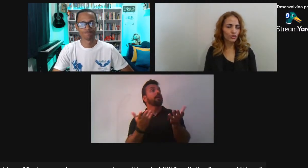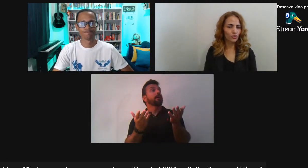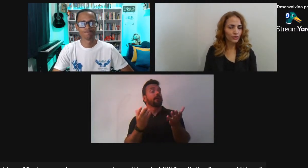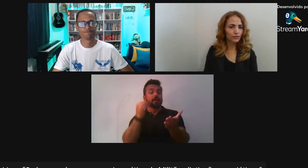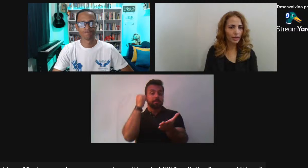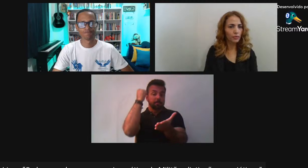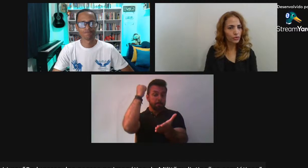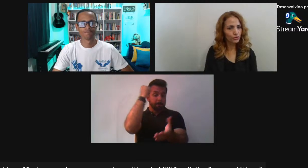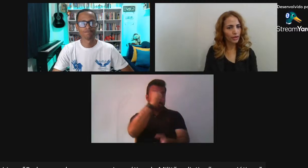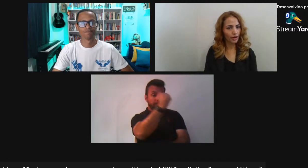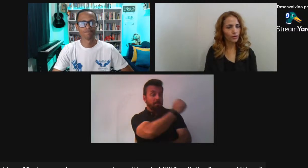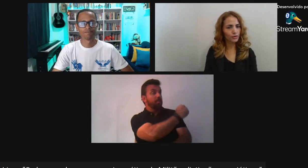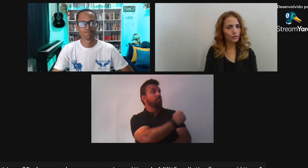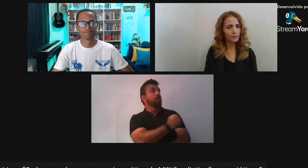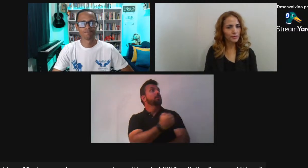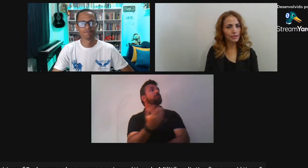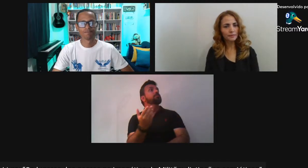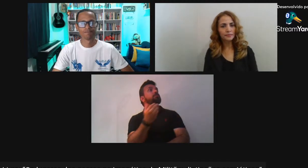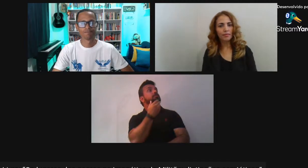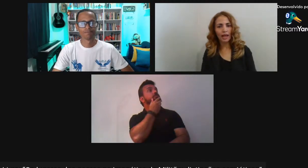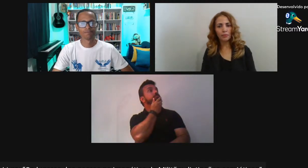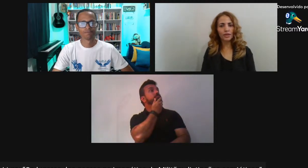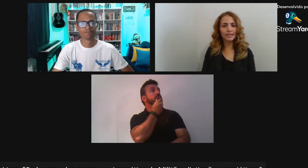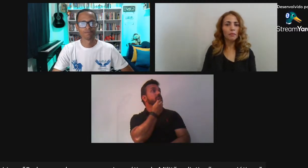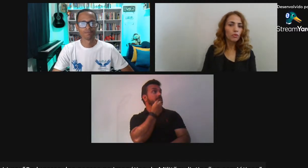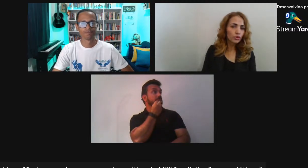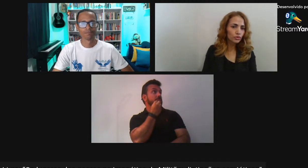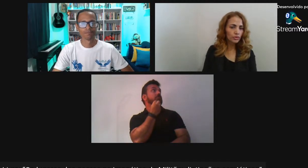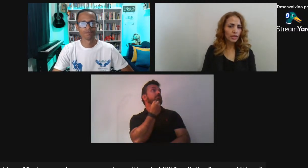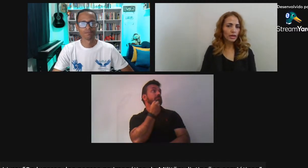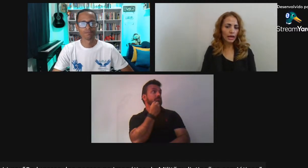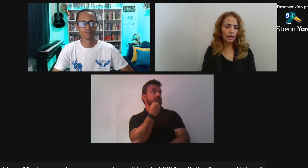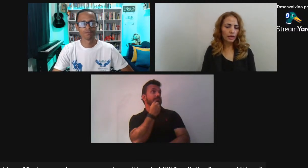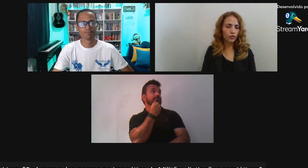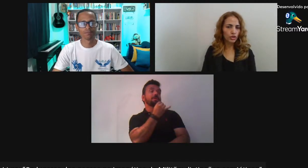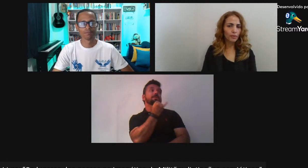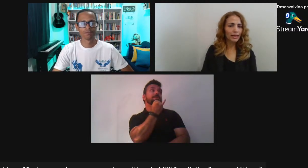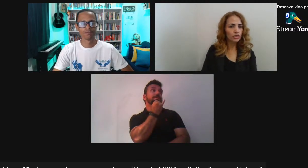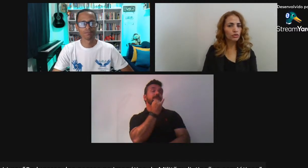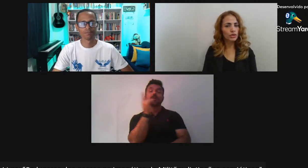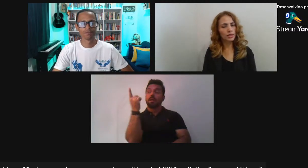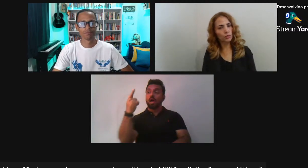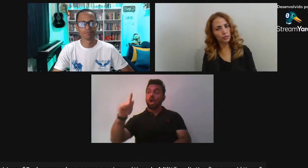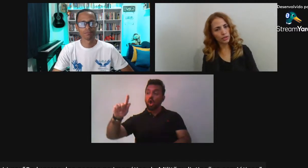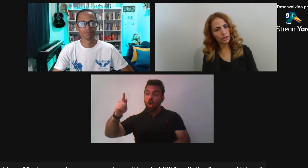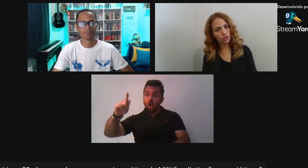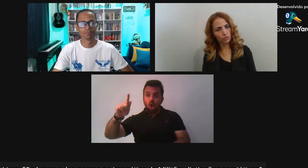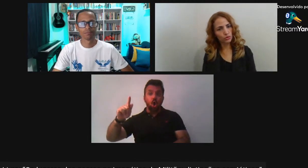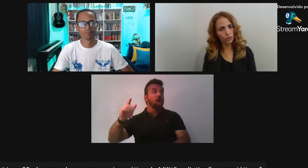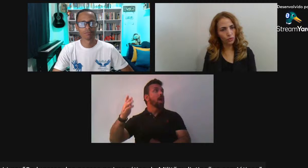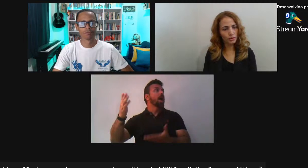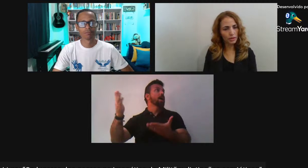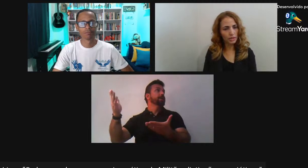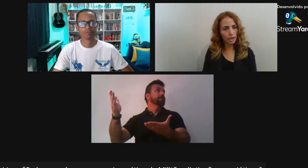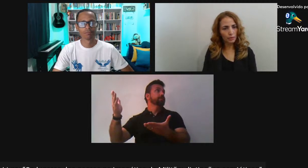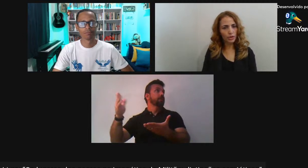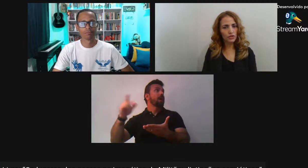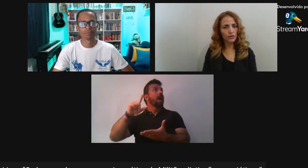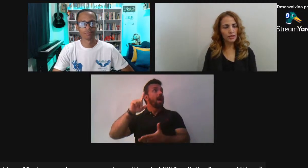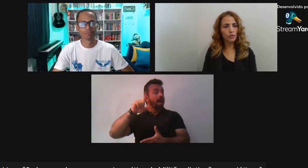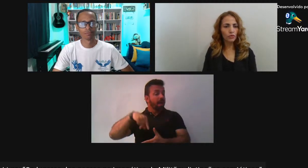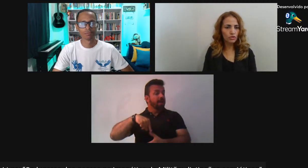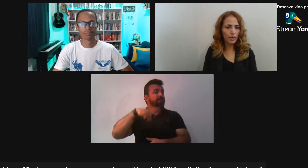Goiás Onde eu vivo É muito real isso A polícia é muito Eu vou chamar a instituição Policial de muito corrupta